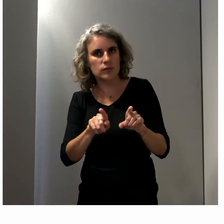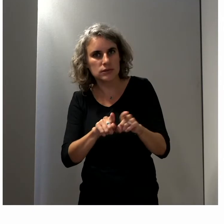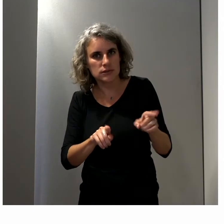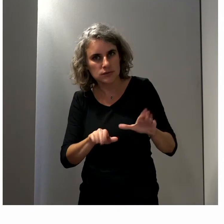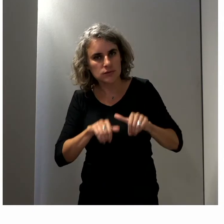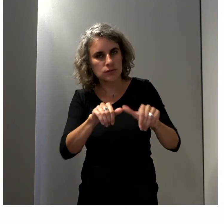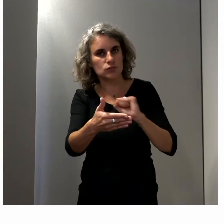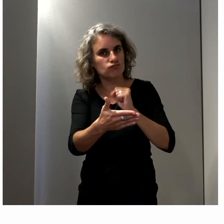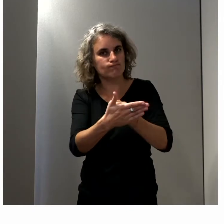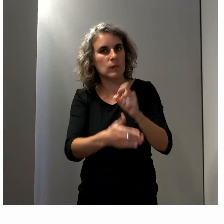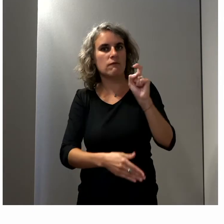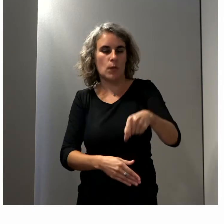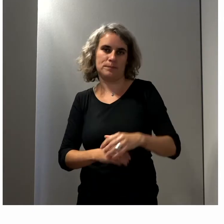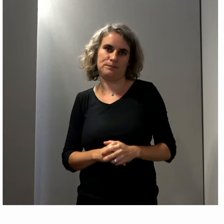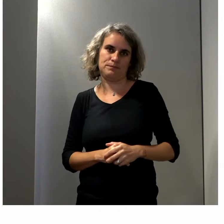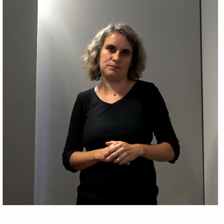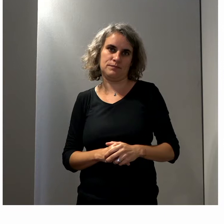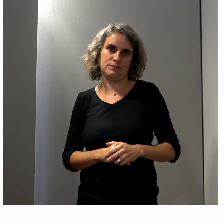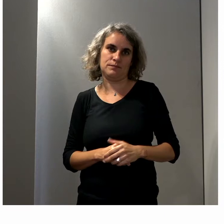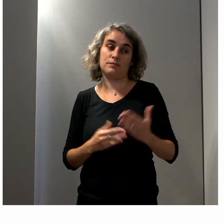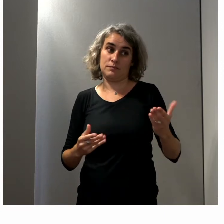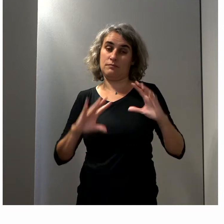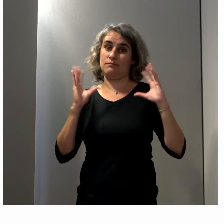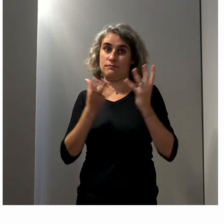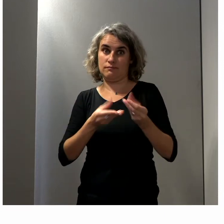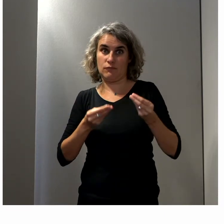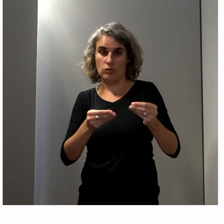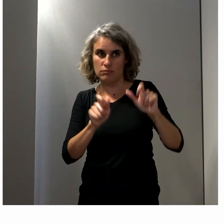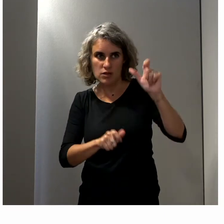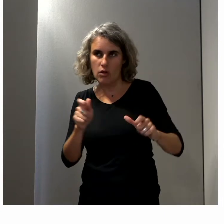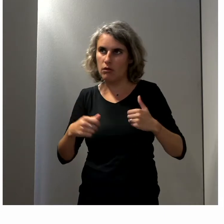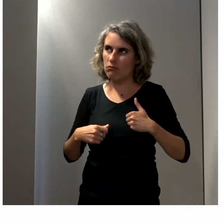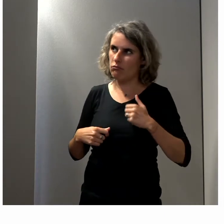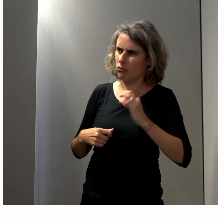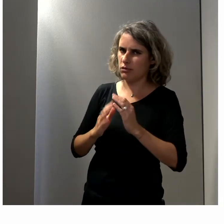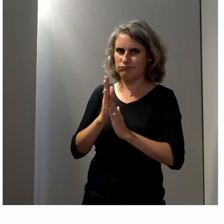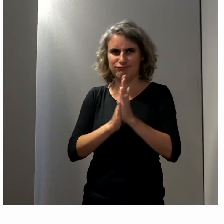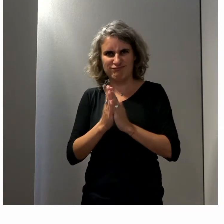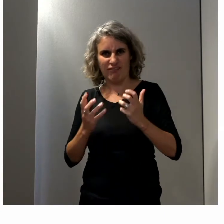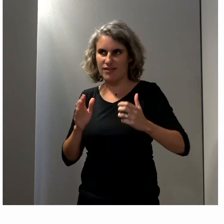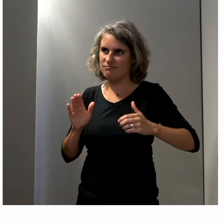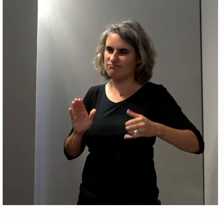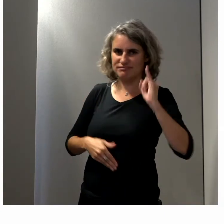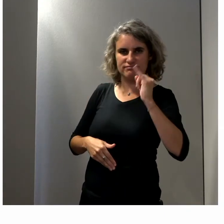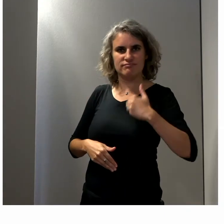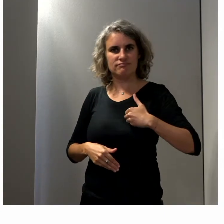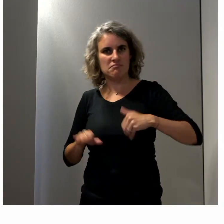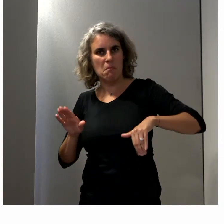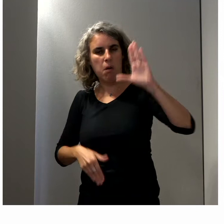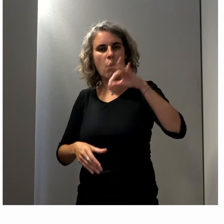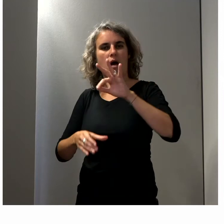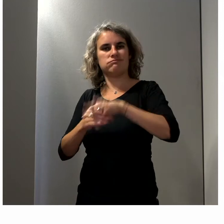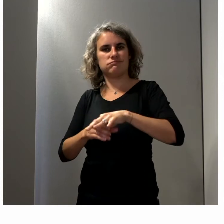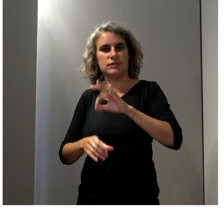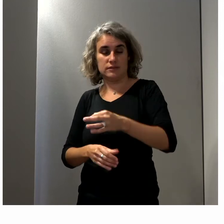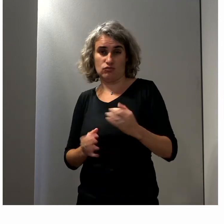situation de handicap. Tout cela facilitera l'engagement, incitera les personnes handicapées à s'engager. Et si j